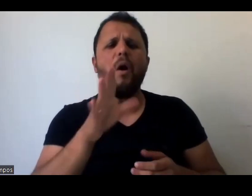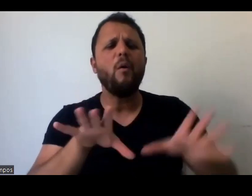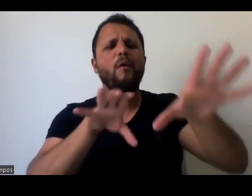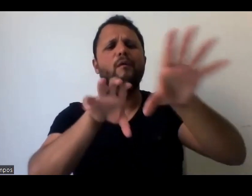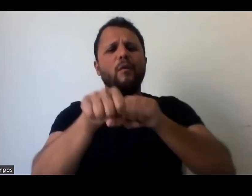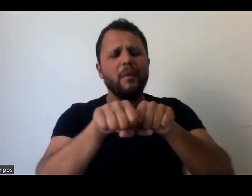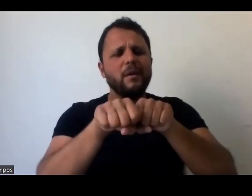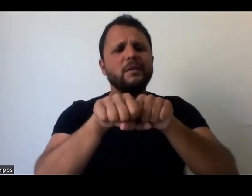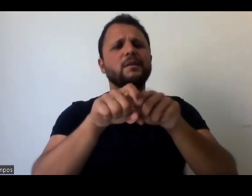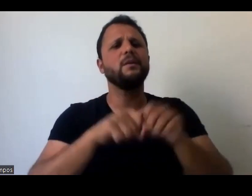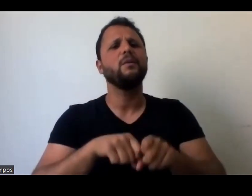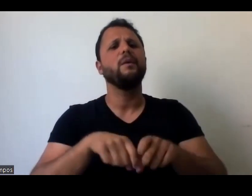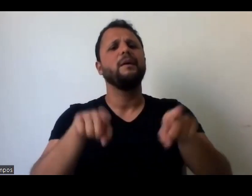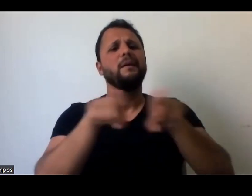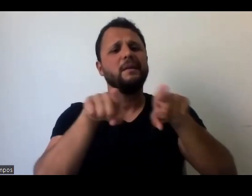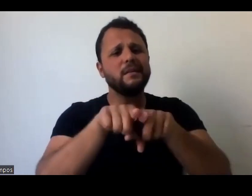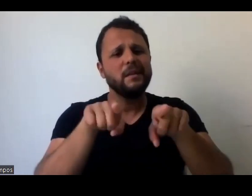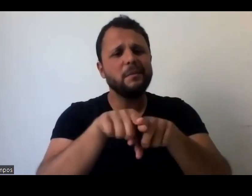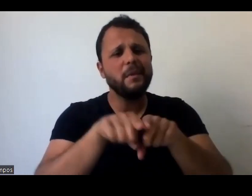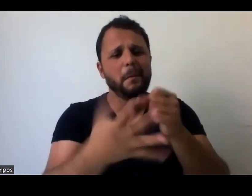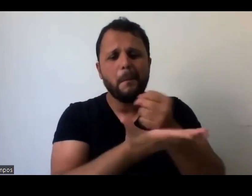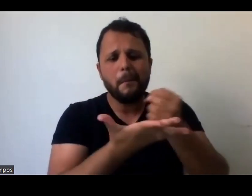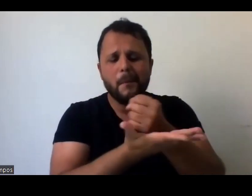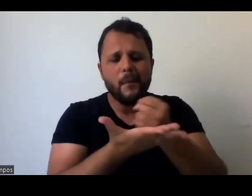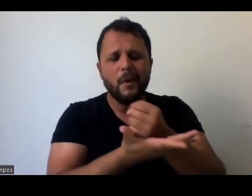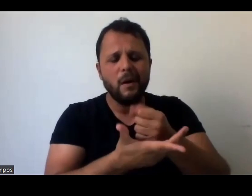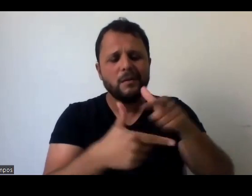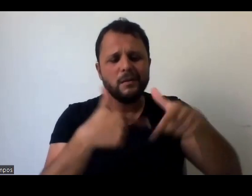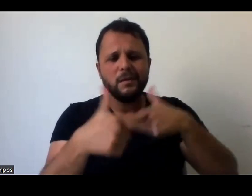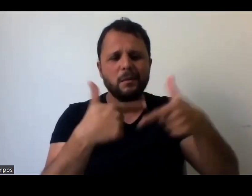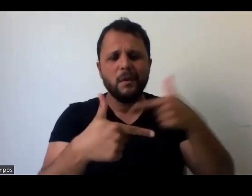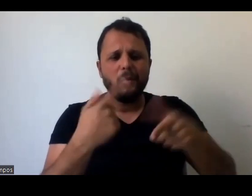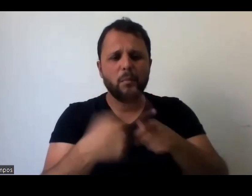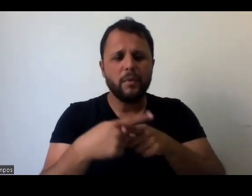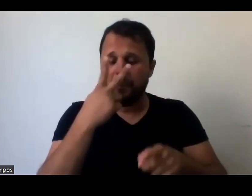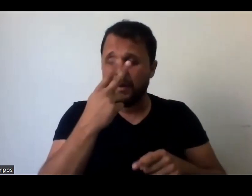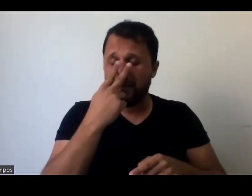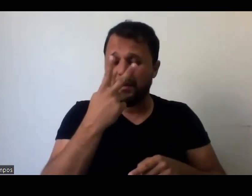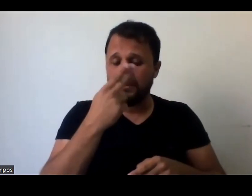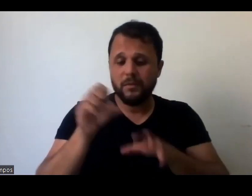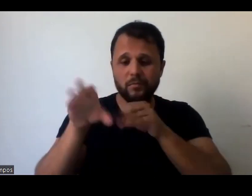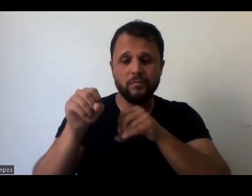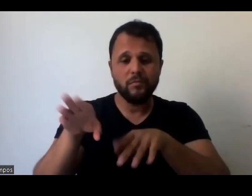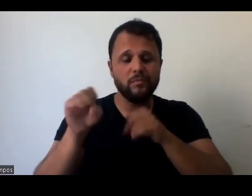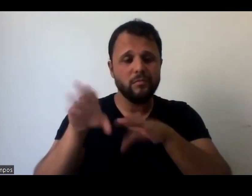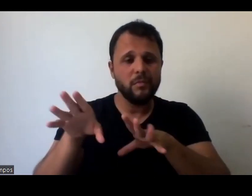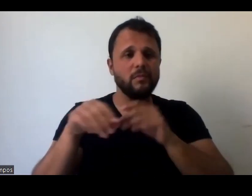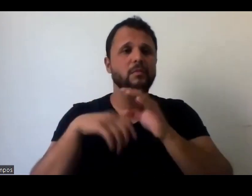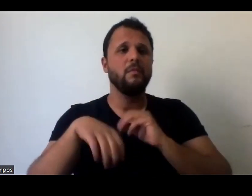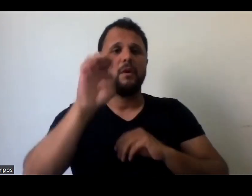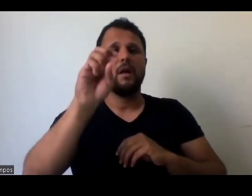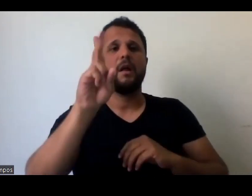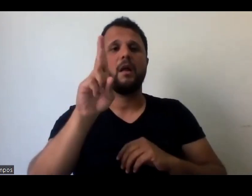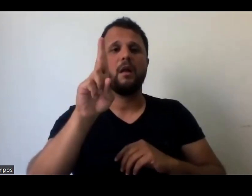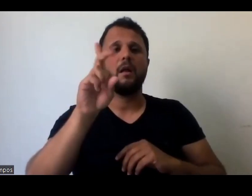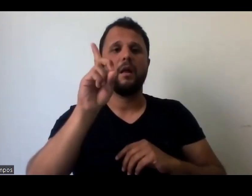base que é dada pra que isso aconteça, né, efetivamente, porque parece que o educador ainda tem que ir se formar em mais uma coisa,